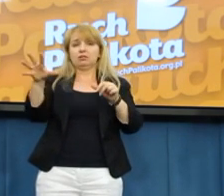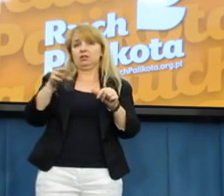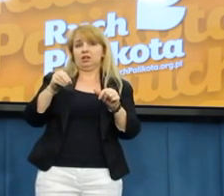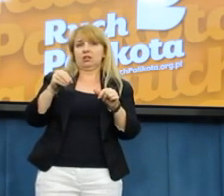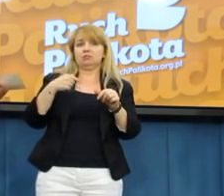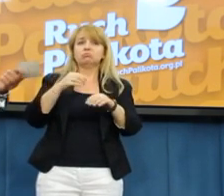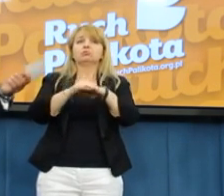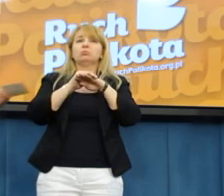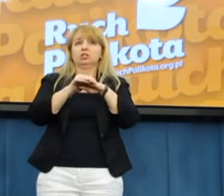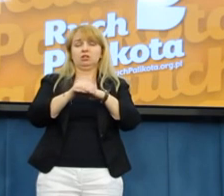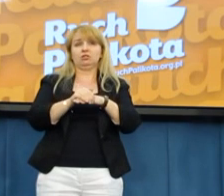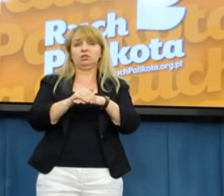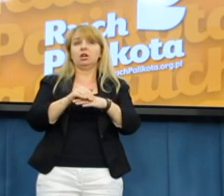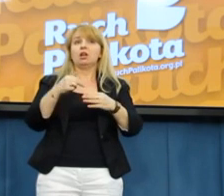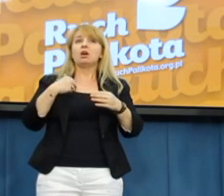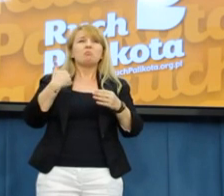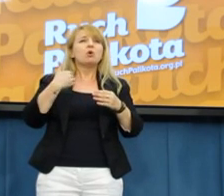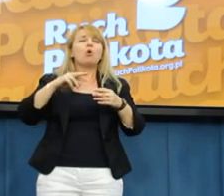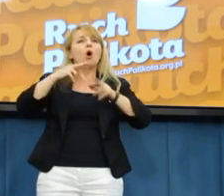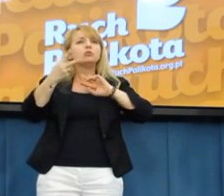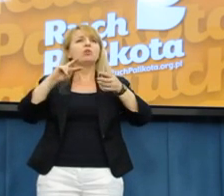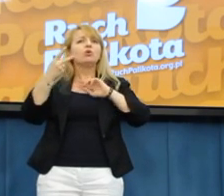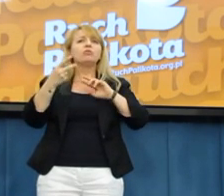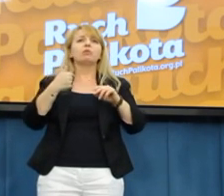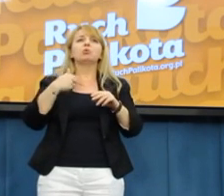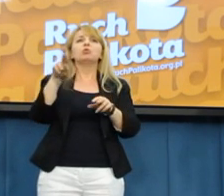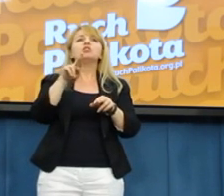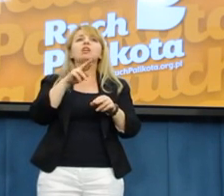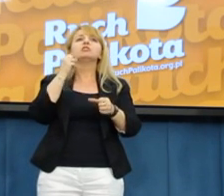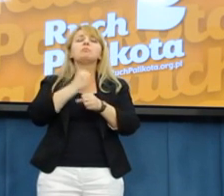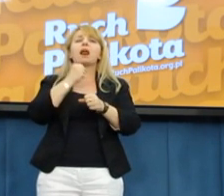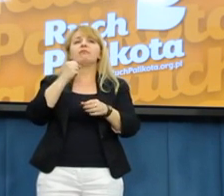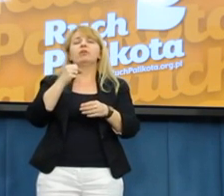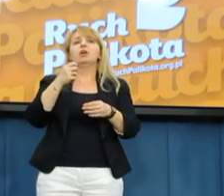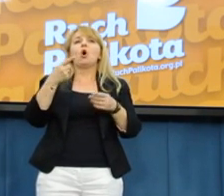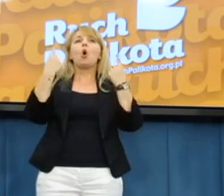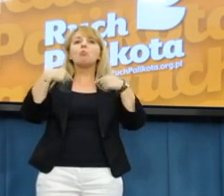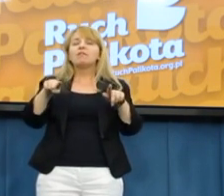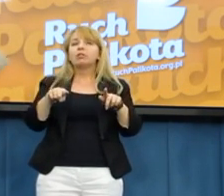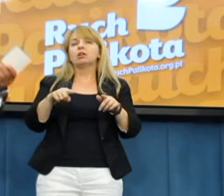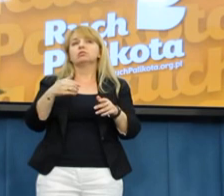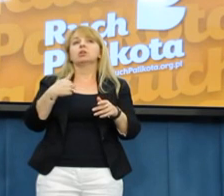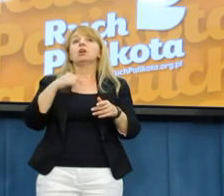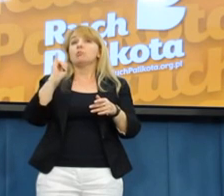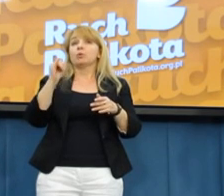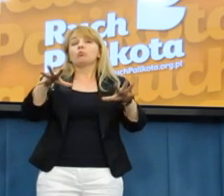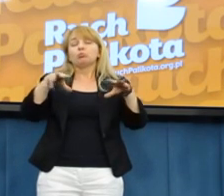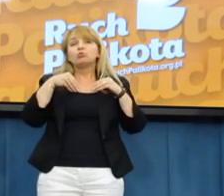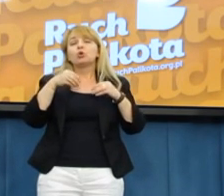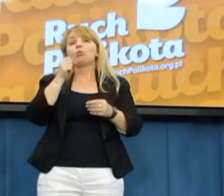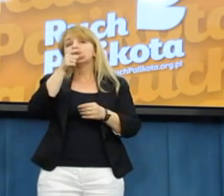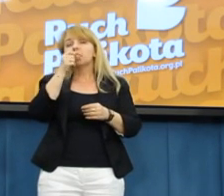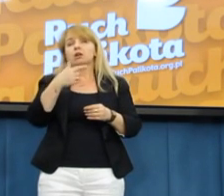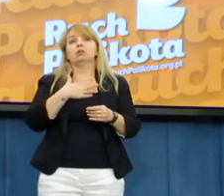Odwowywałem się w związaniu do Rzecznika Praw Obywatelskich. Rzecznik Praw Obywatelskich przyjął